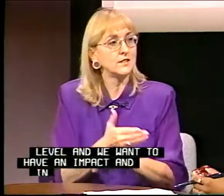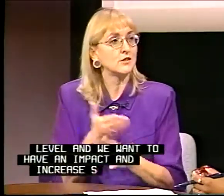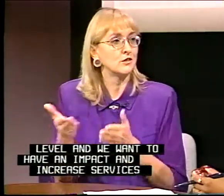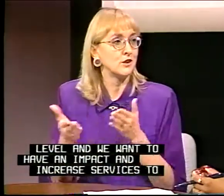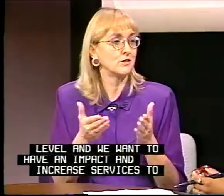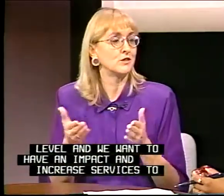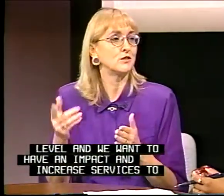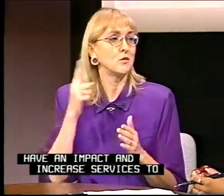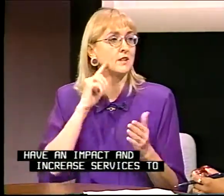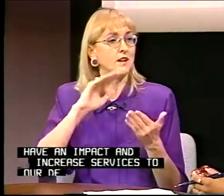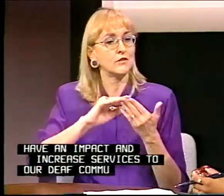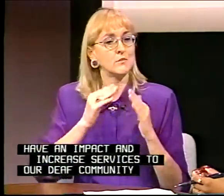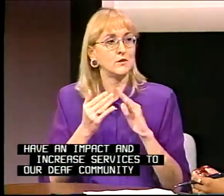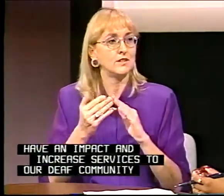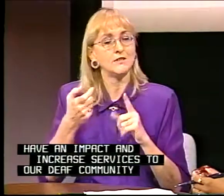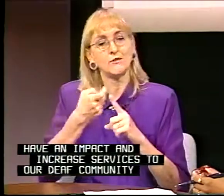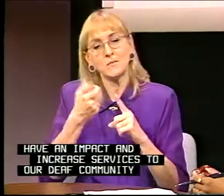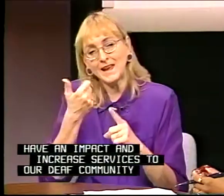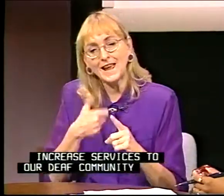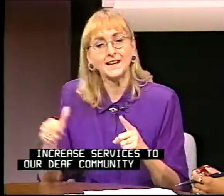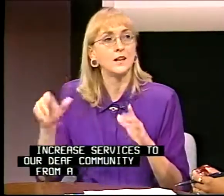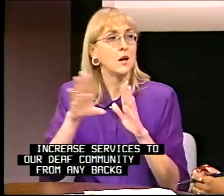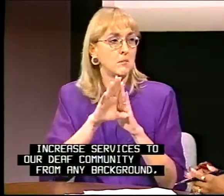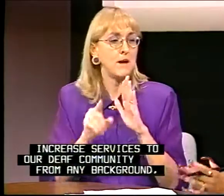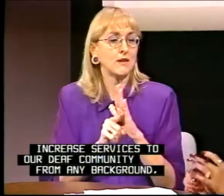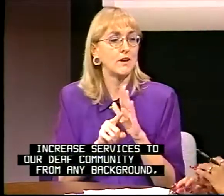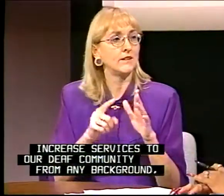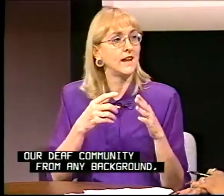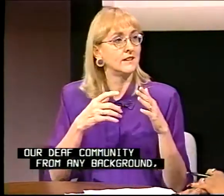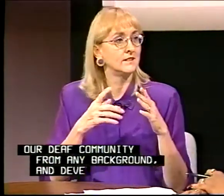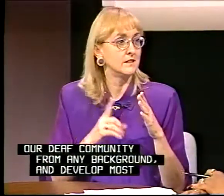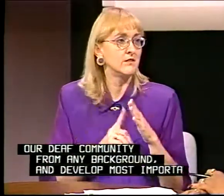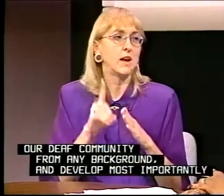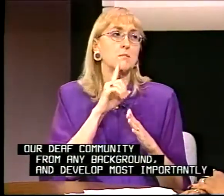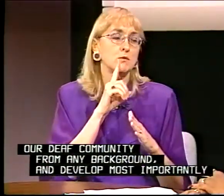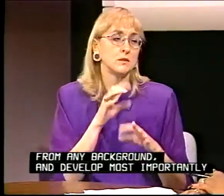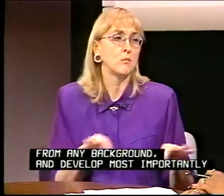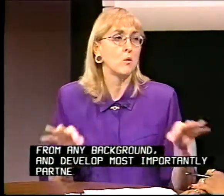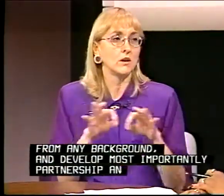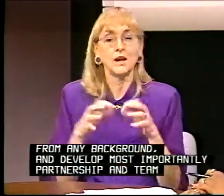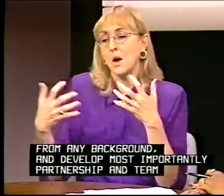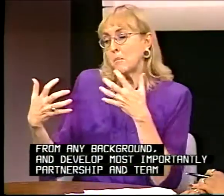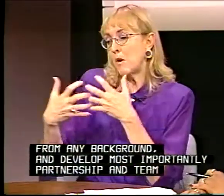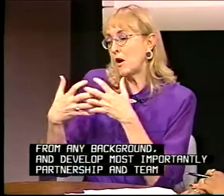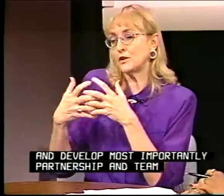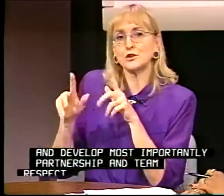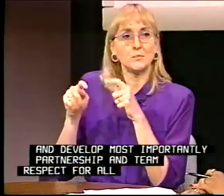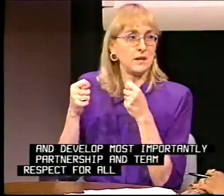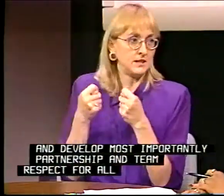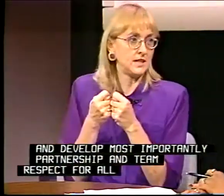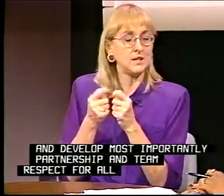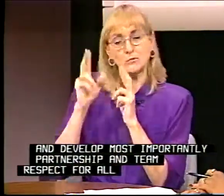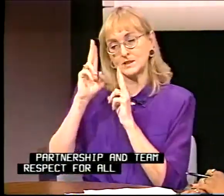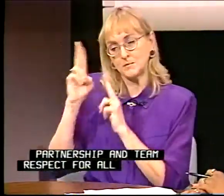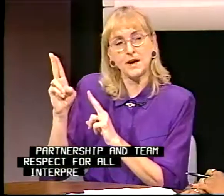services to our deaf community from any background and develop, most importantly, partnership and team respect